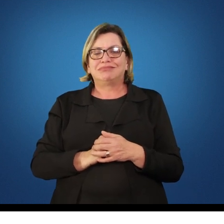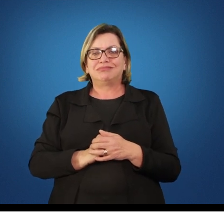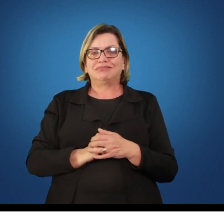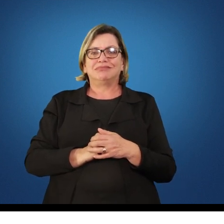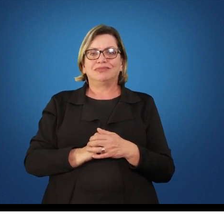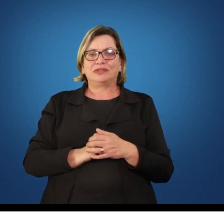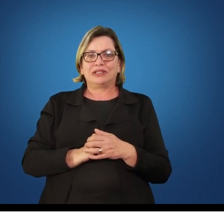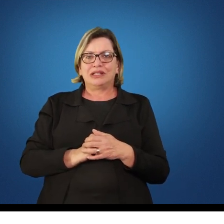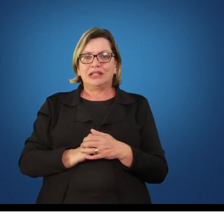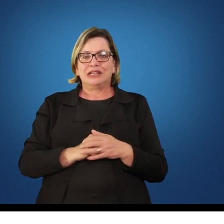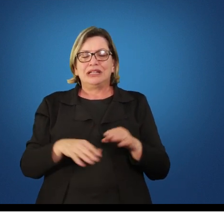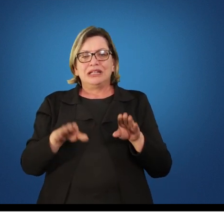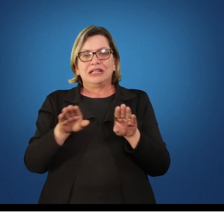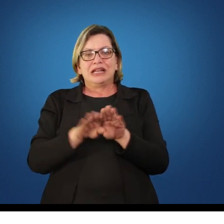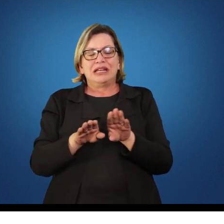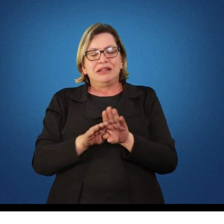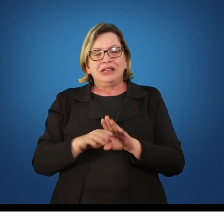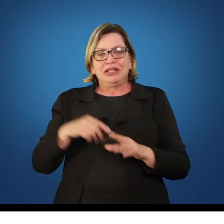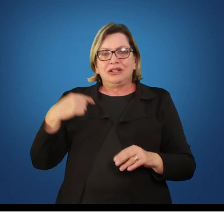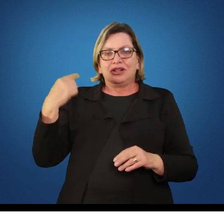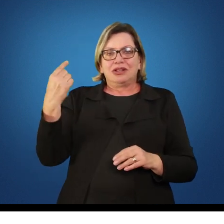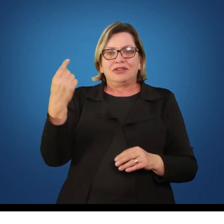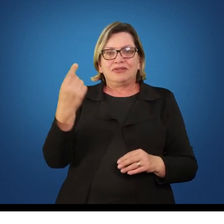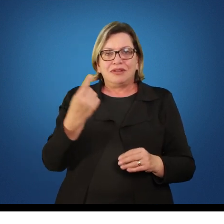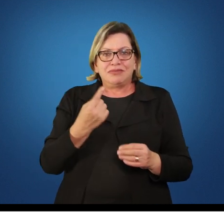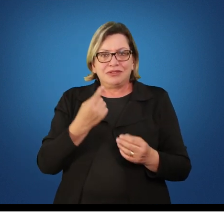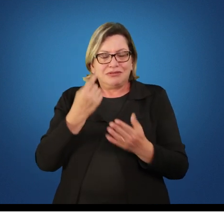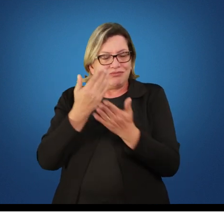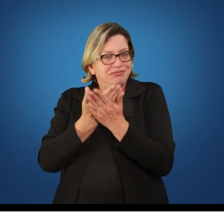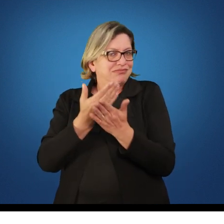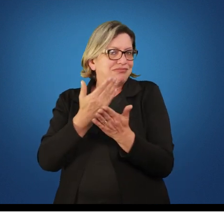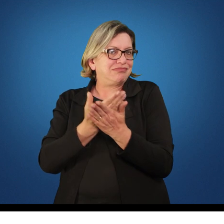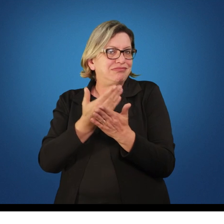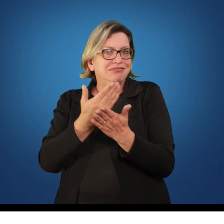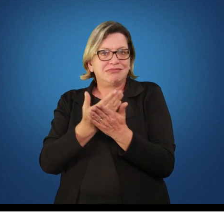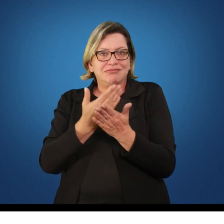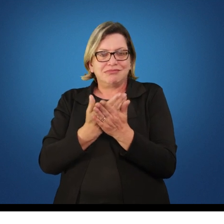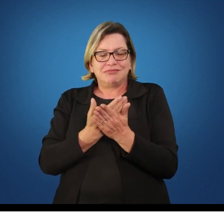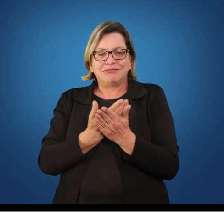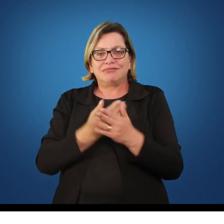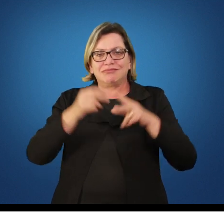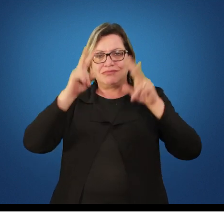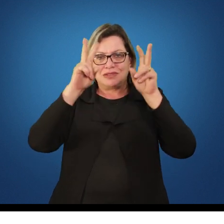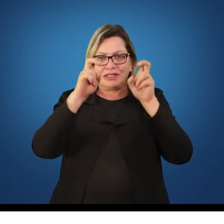Vamos trabalhar também com os conteúdos das modalidades coletivas.